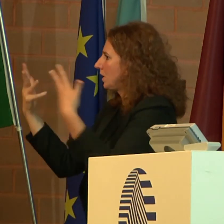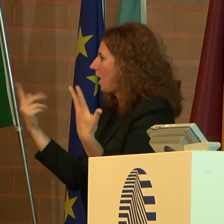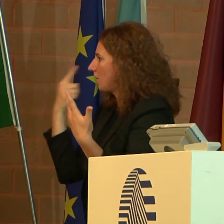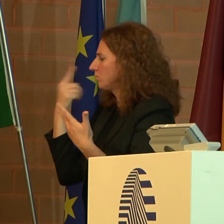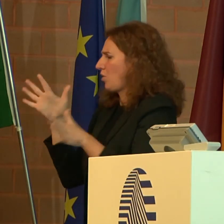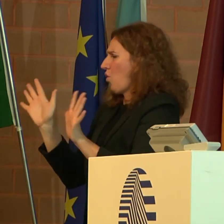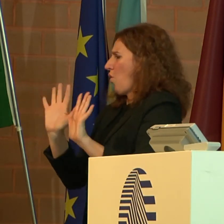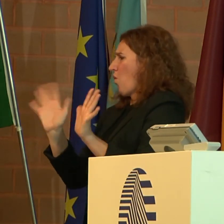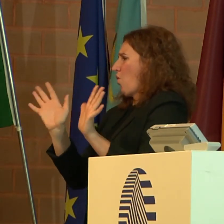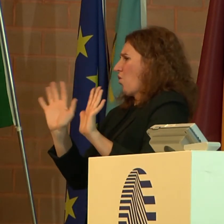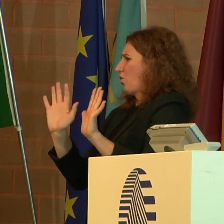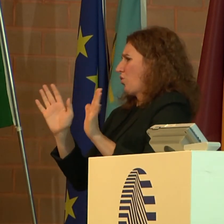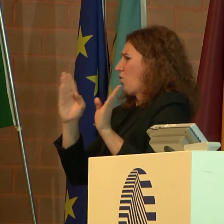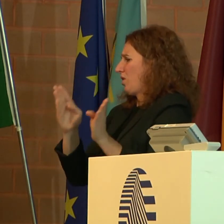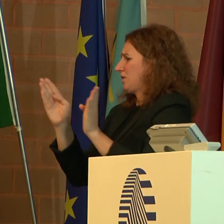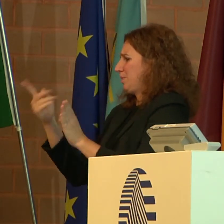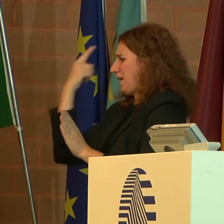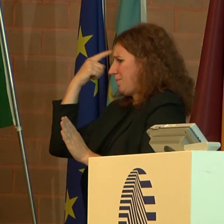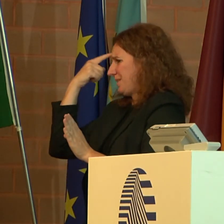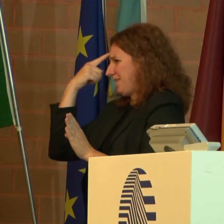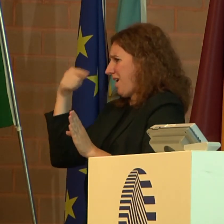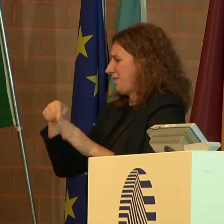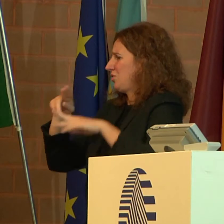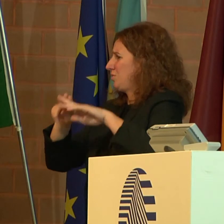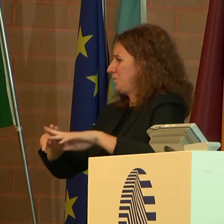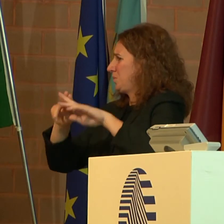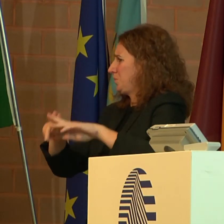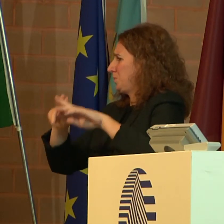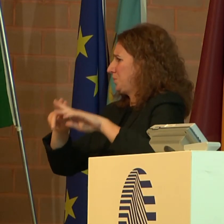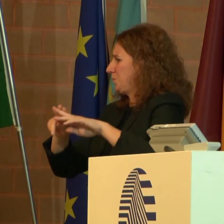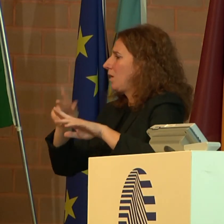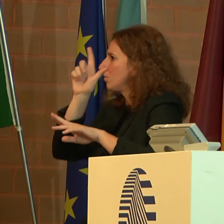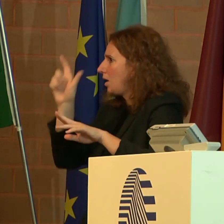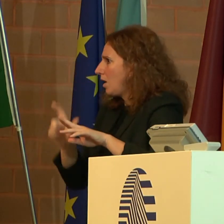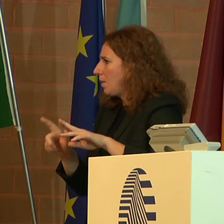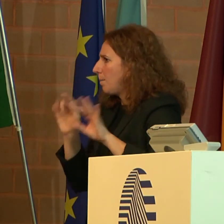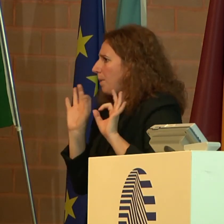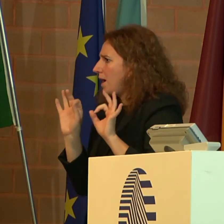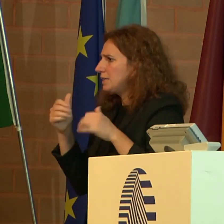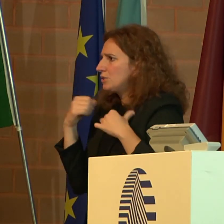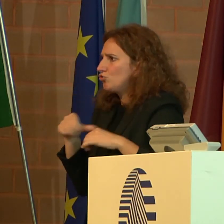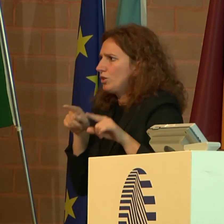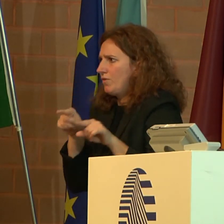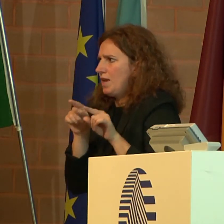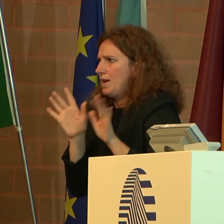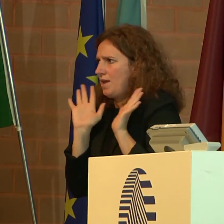residui ospedali psichiatrici giudiziali inconcepibile in qualsiasi Paese appena appena civile.